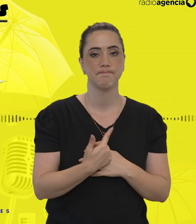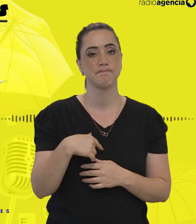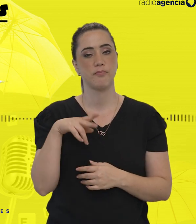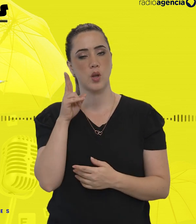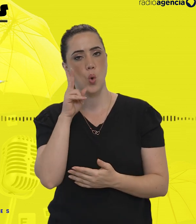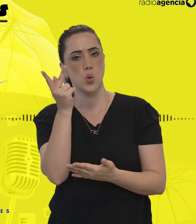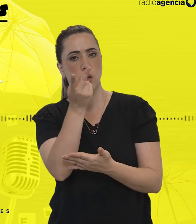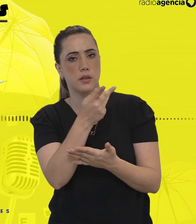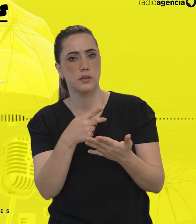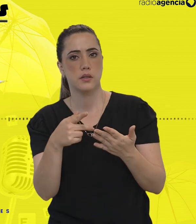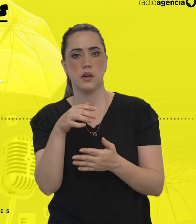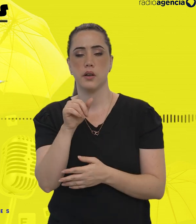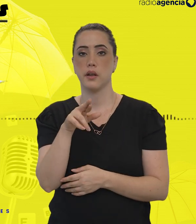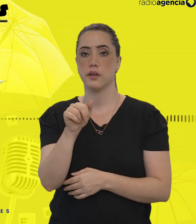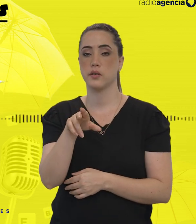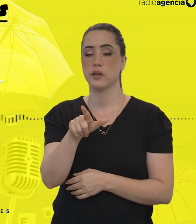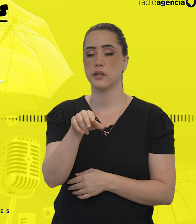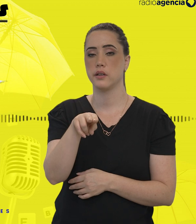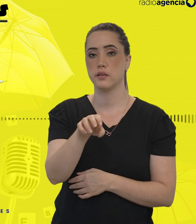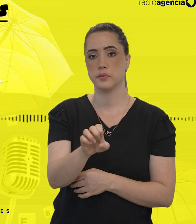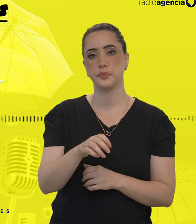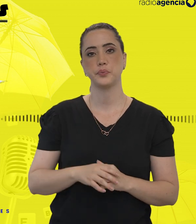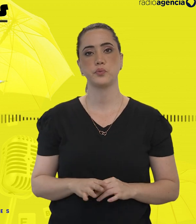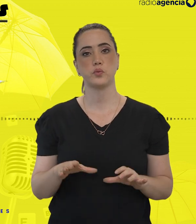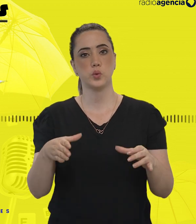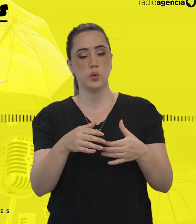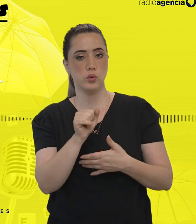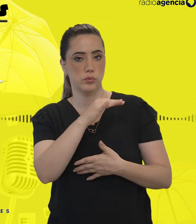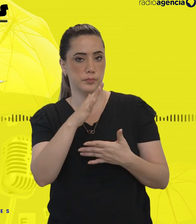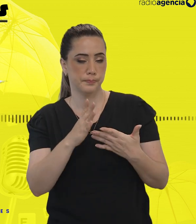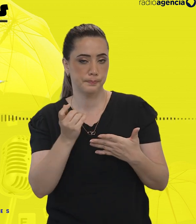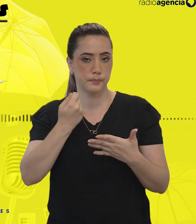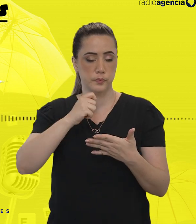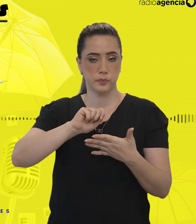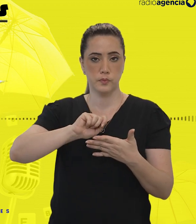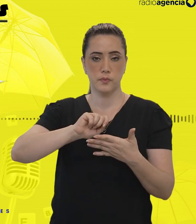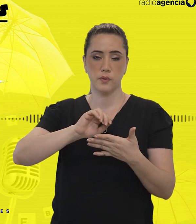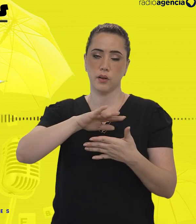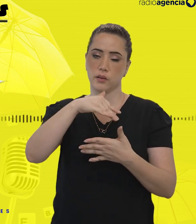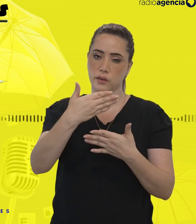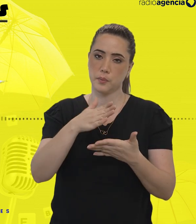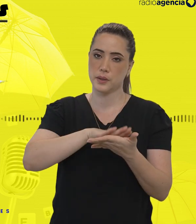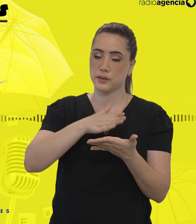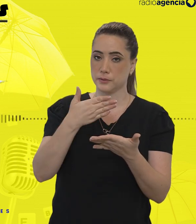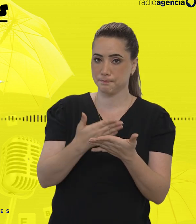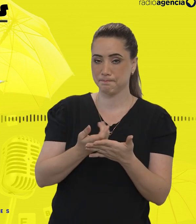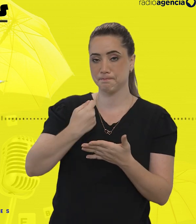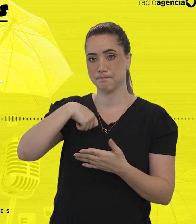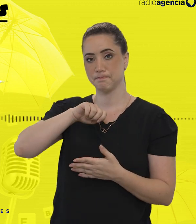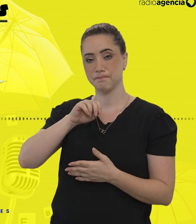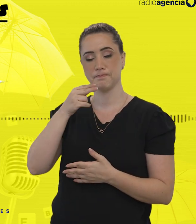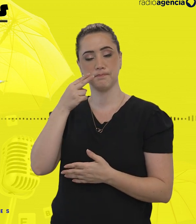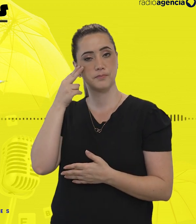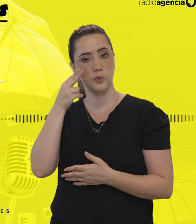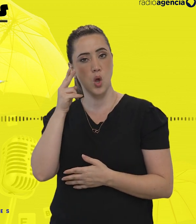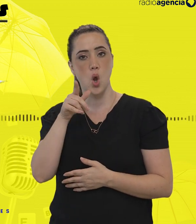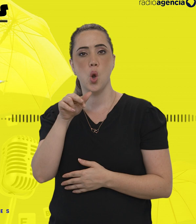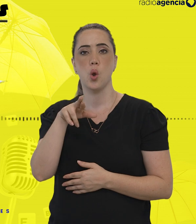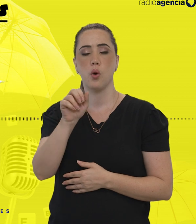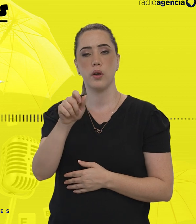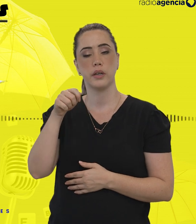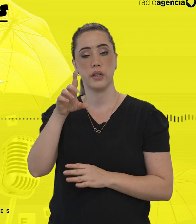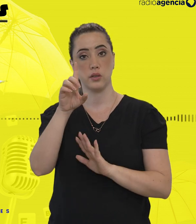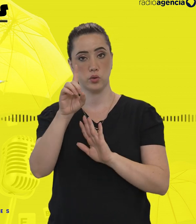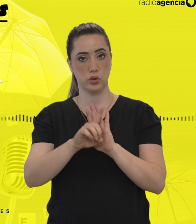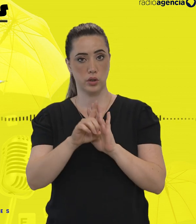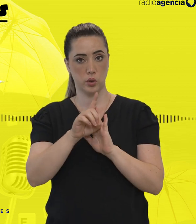visual e design são de Caroline Ramos. Na equipe de Libras, temos a interpretação de Neide Lin sob direção de vídeo de Lorena Veras e